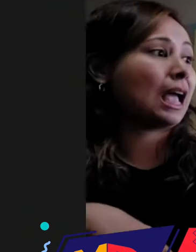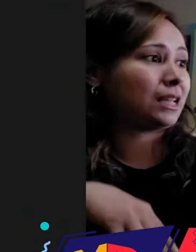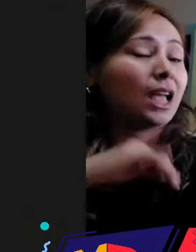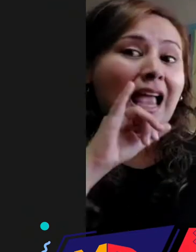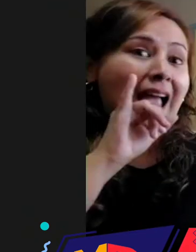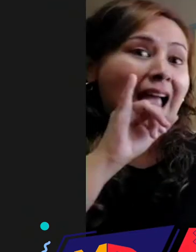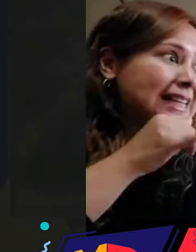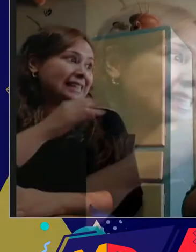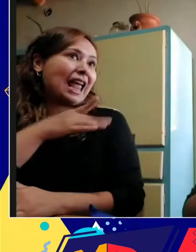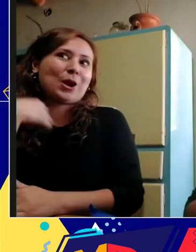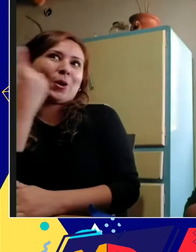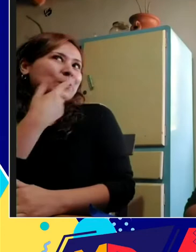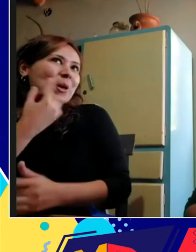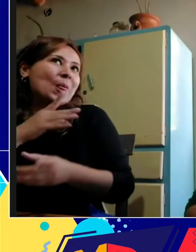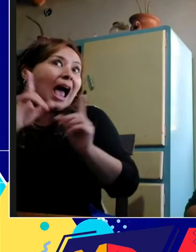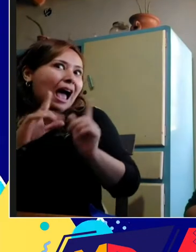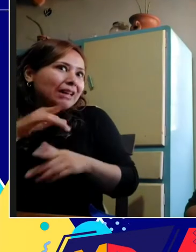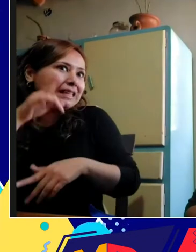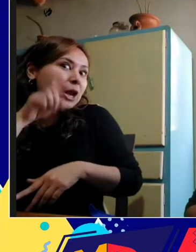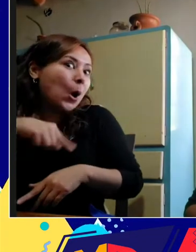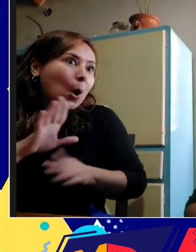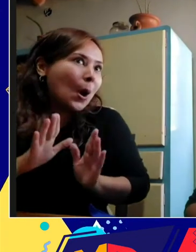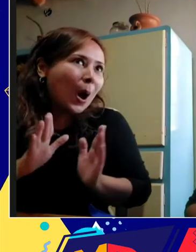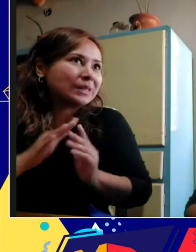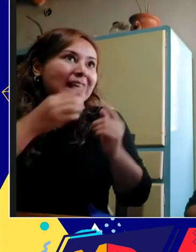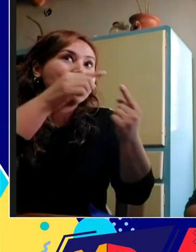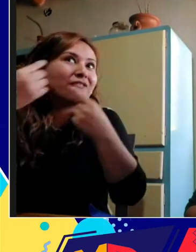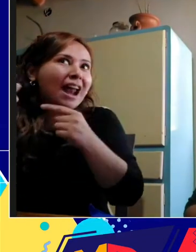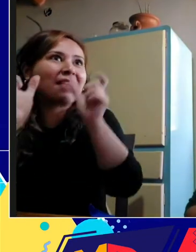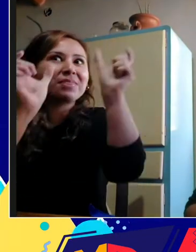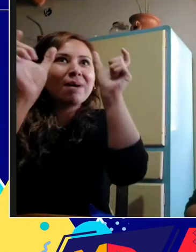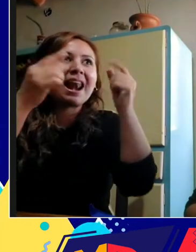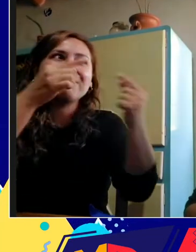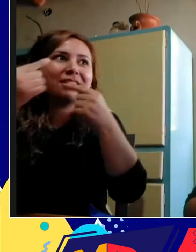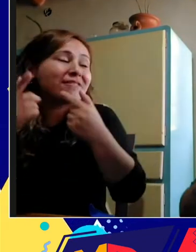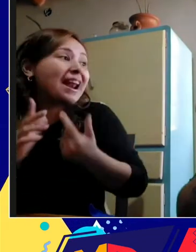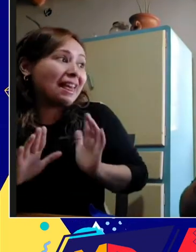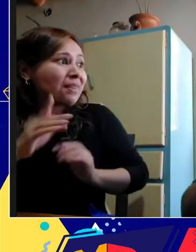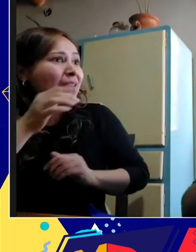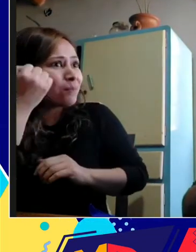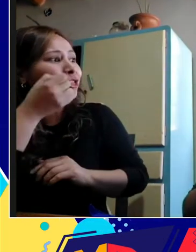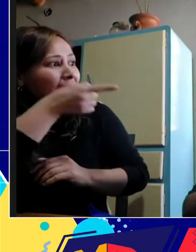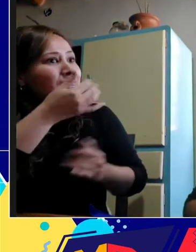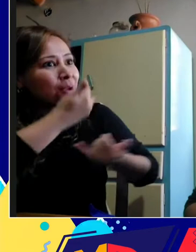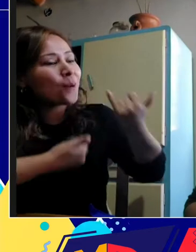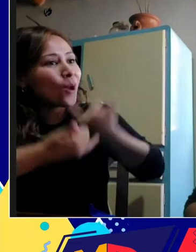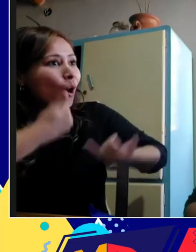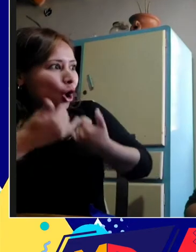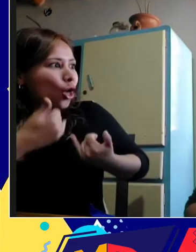pero está bueno que nos eduquen también a nosotros y que nos vayan diciendo, ¿no? Cómo es la forma correctamente para decirlo y para operar con la